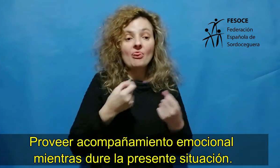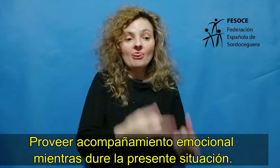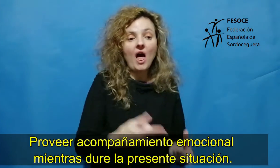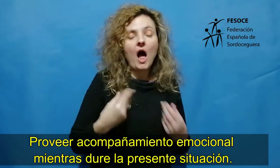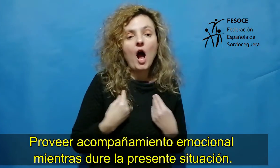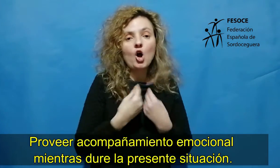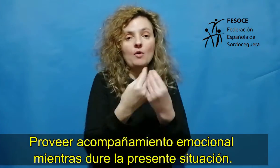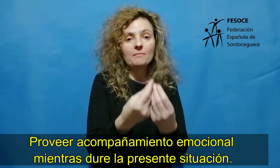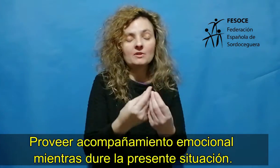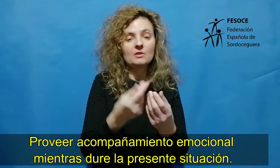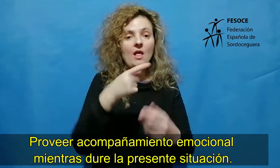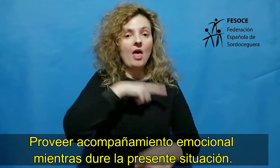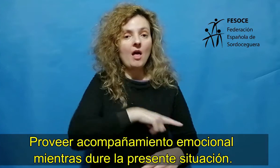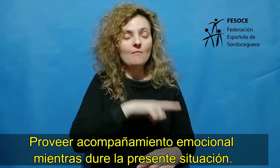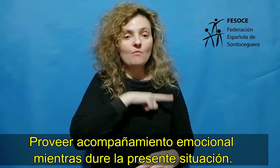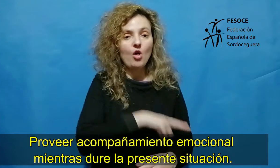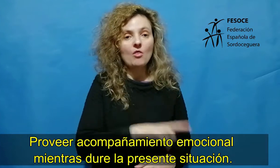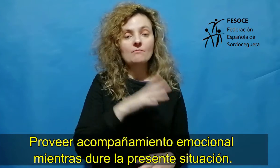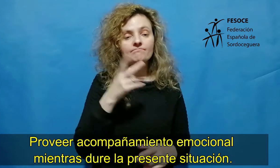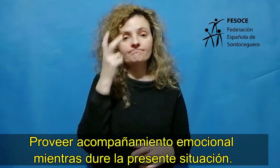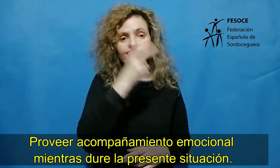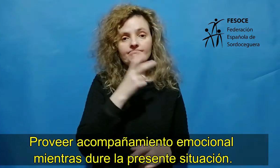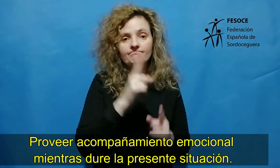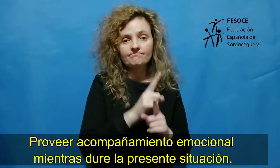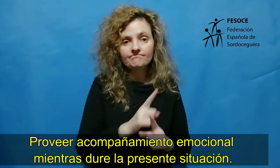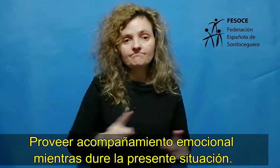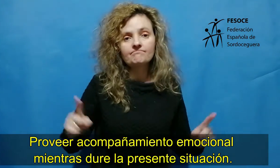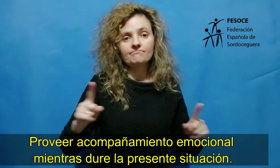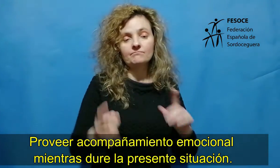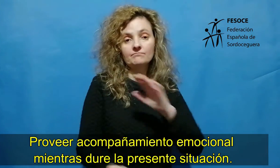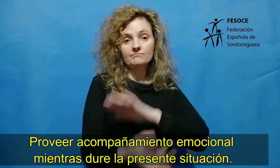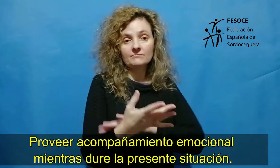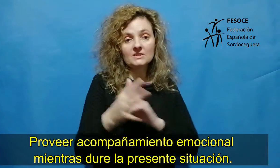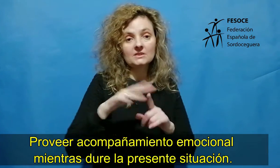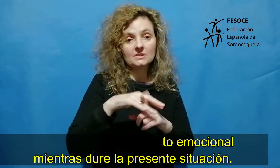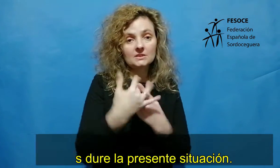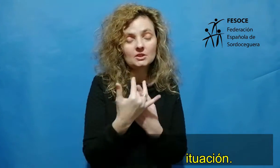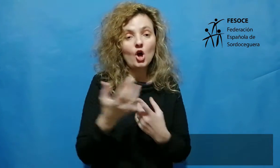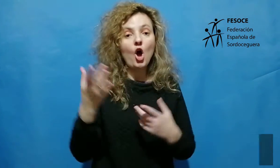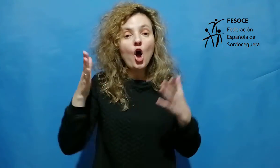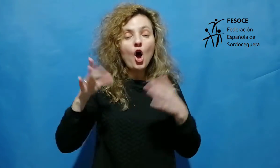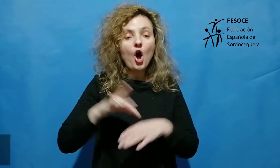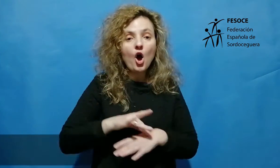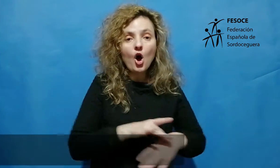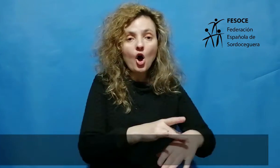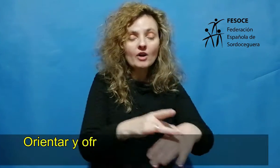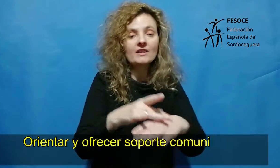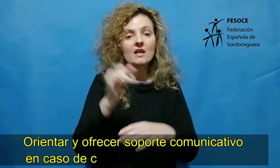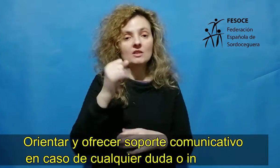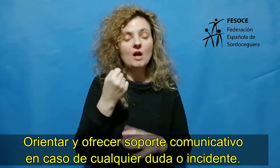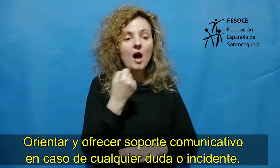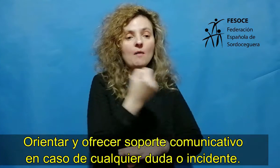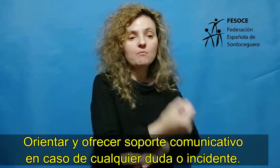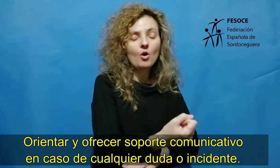Proveer acompañamiento emocional mientras dure la presente situación. Orientar y ofrecer soporte